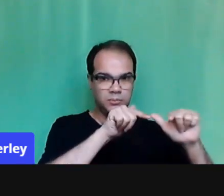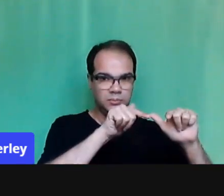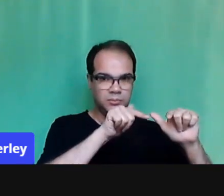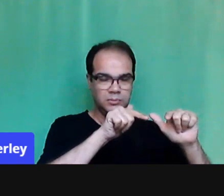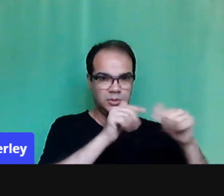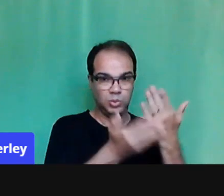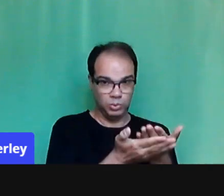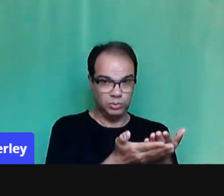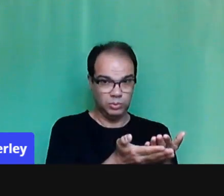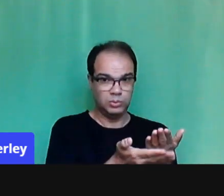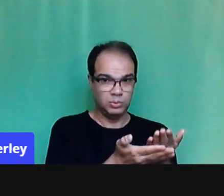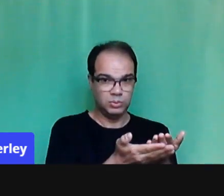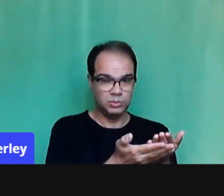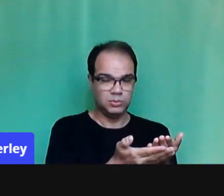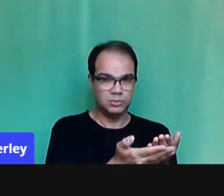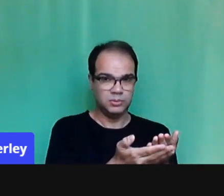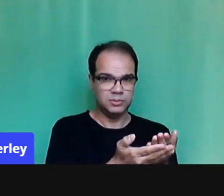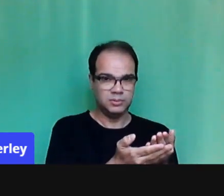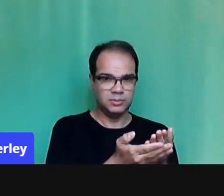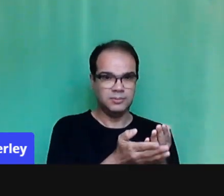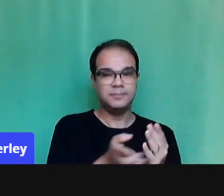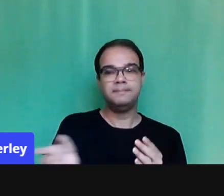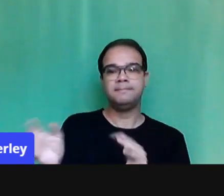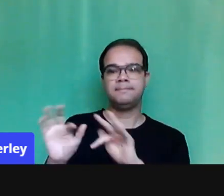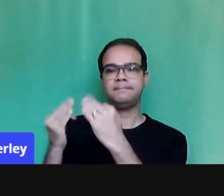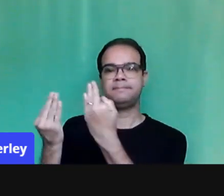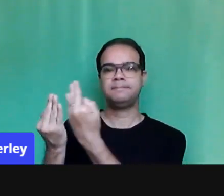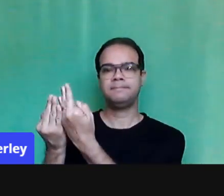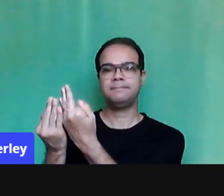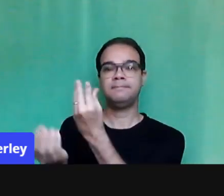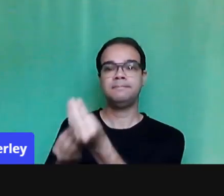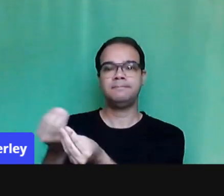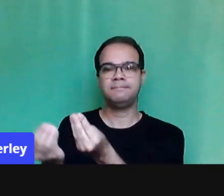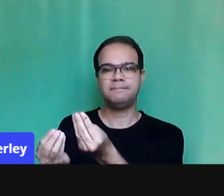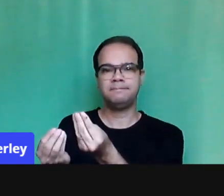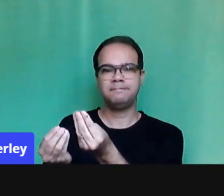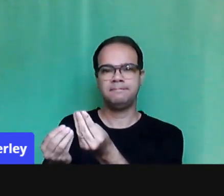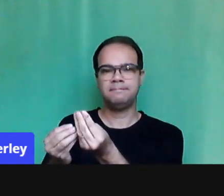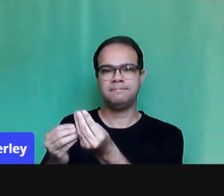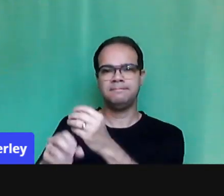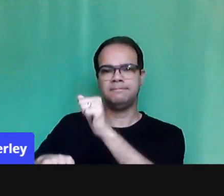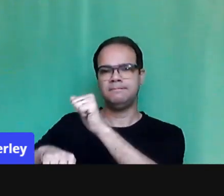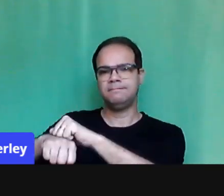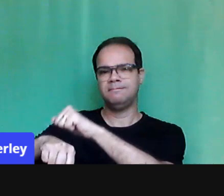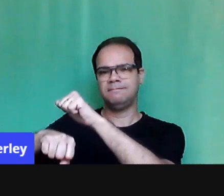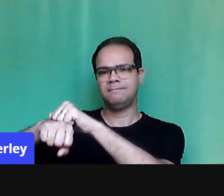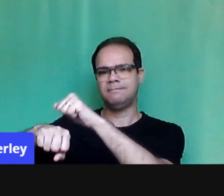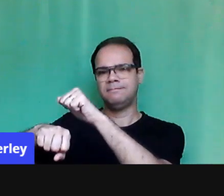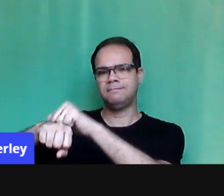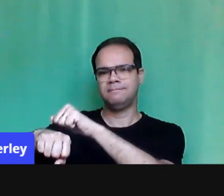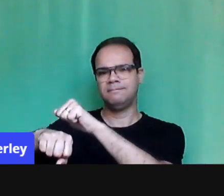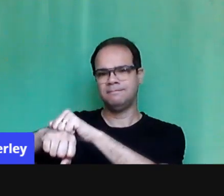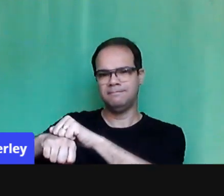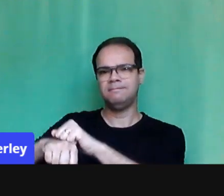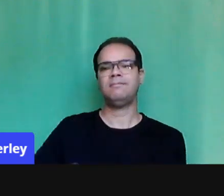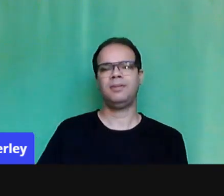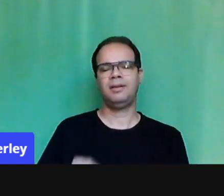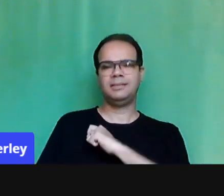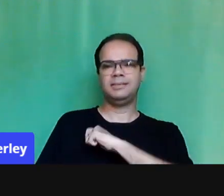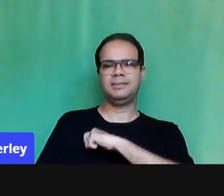vivem em famílias vulneráveis e recebem até um salário mínimo per capita.